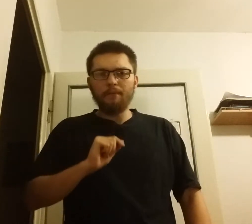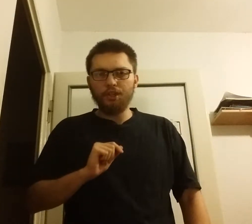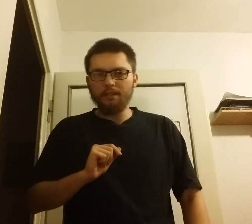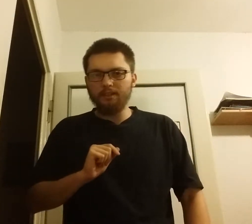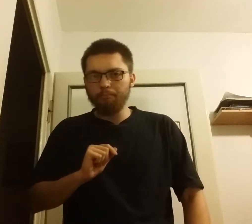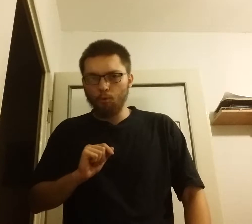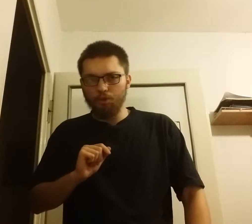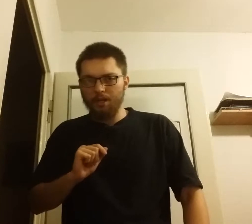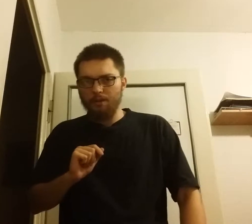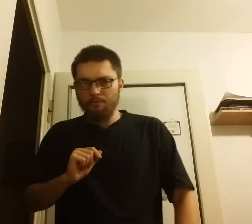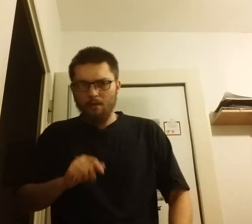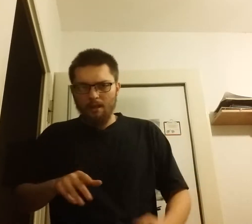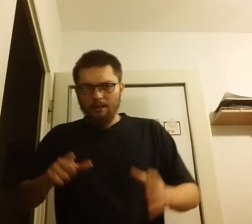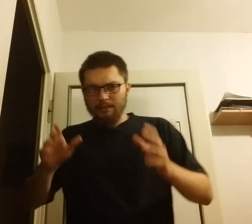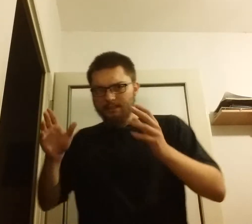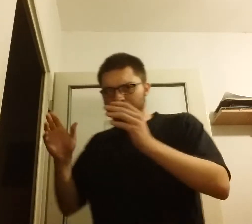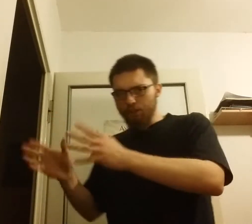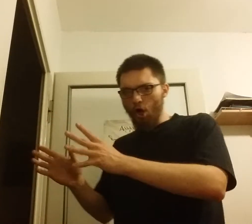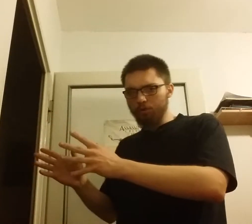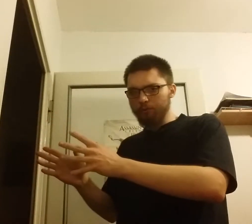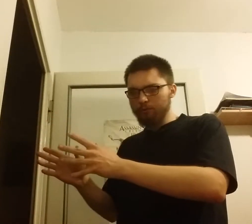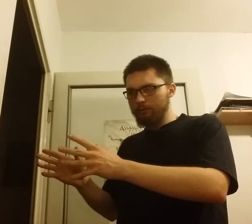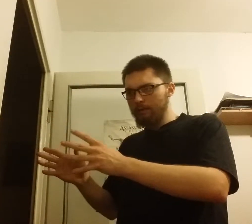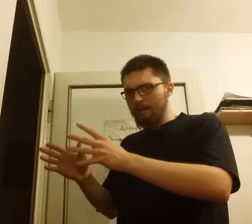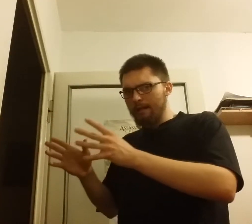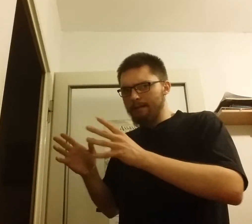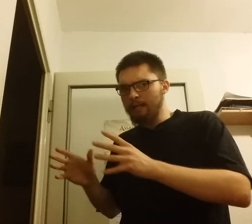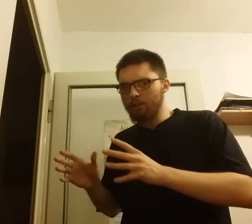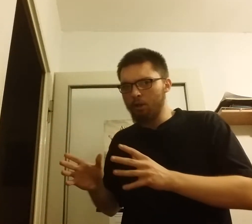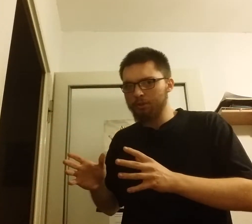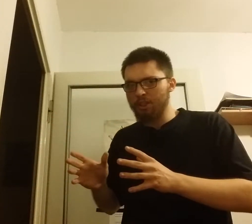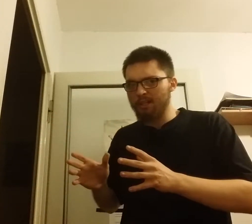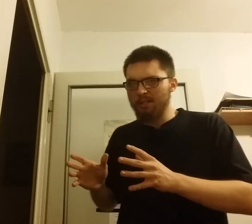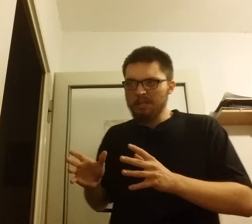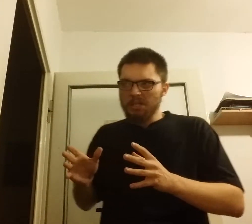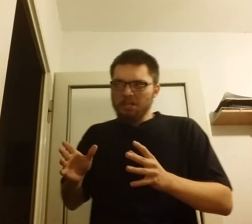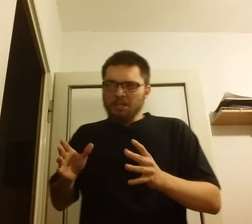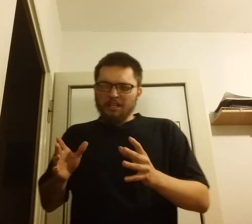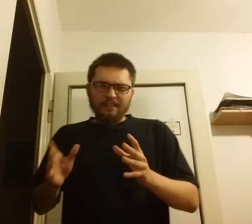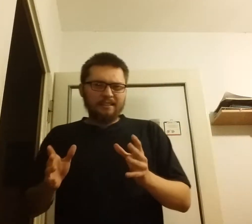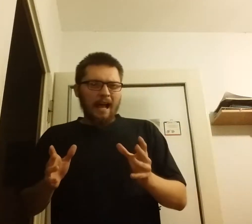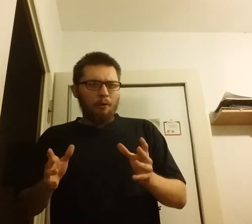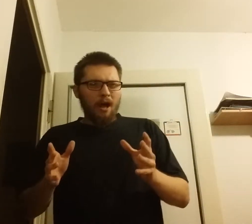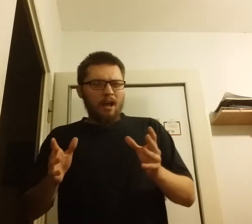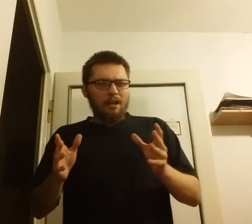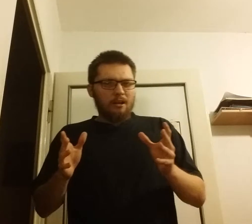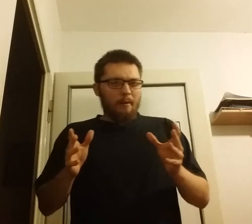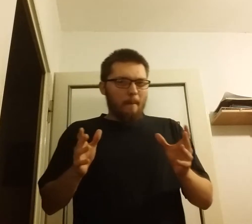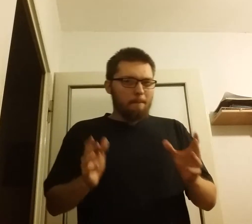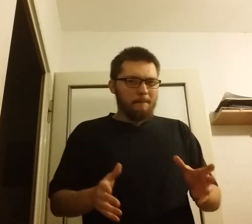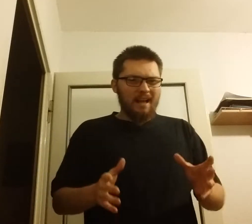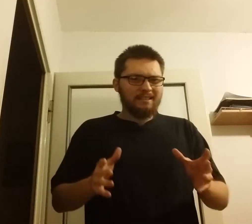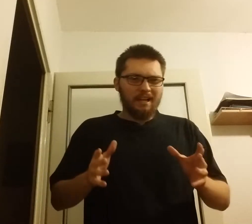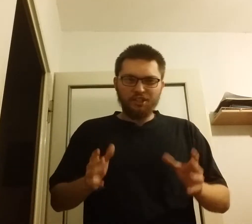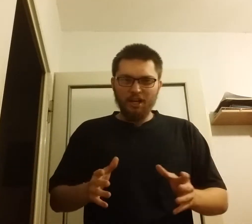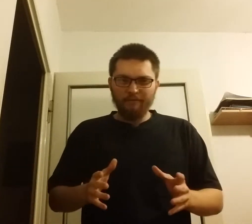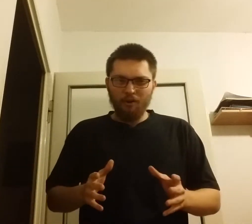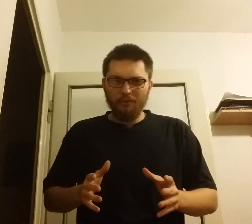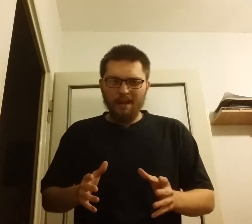miesięcy później ze wschodu nadchodzi cała masa czerwona,